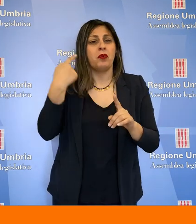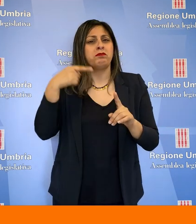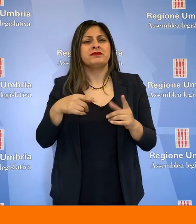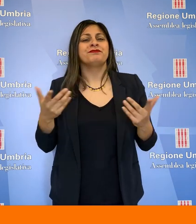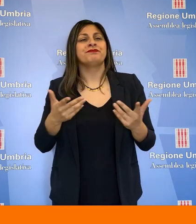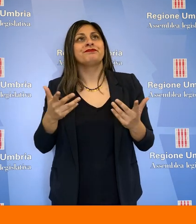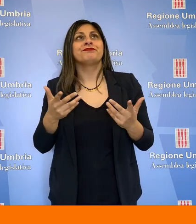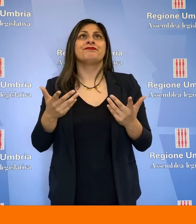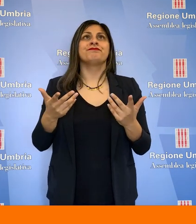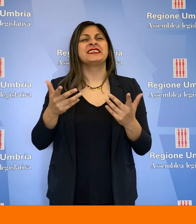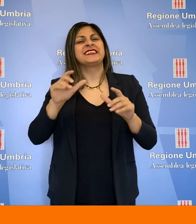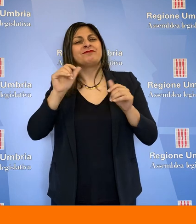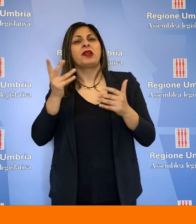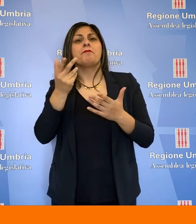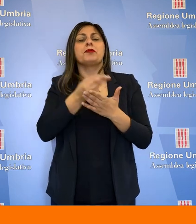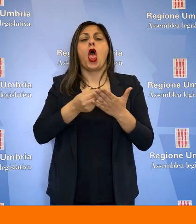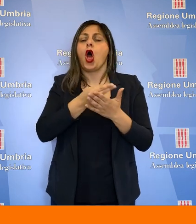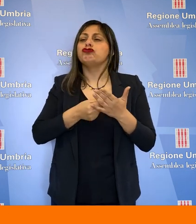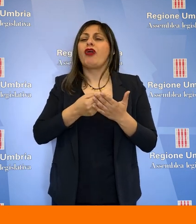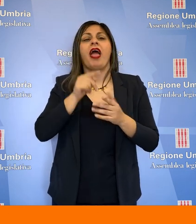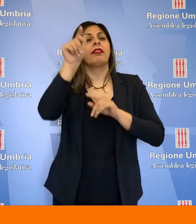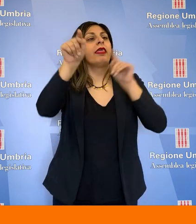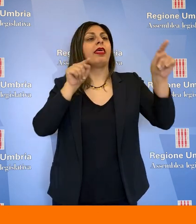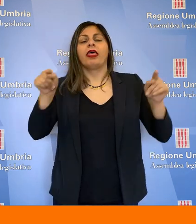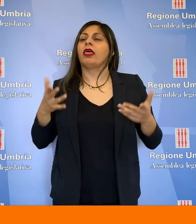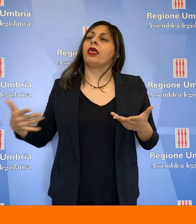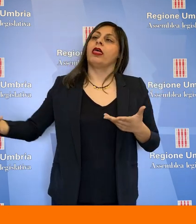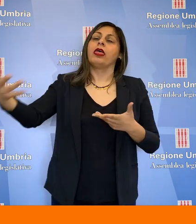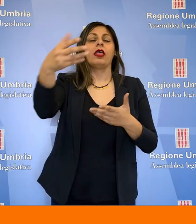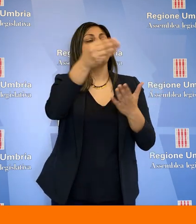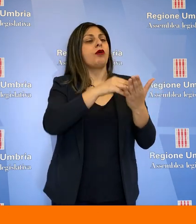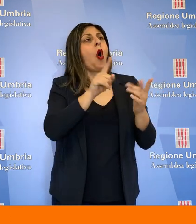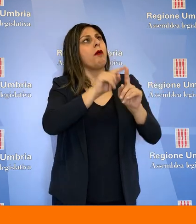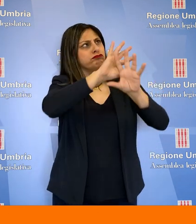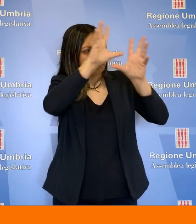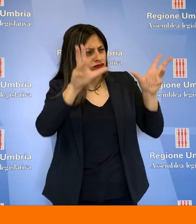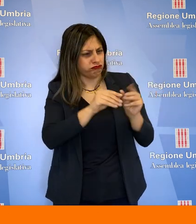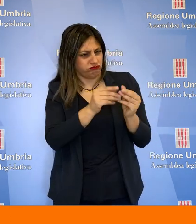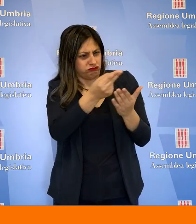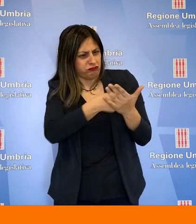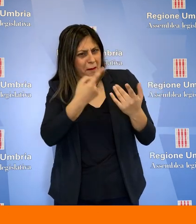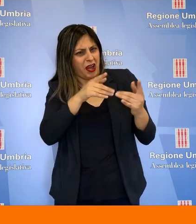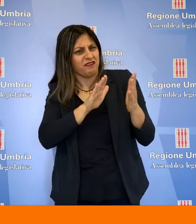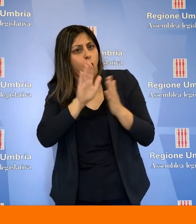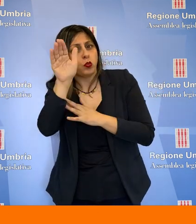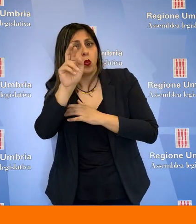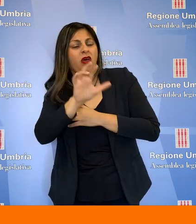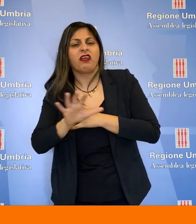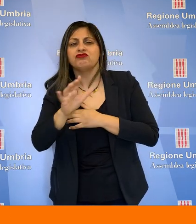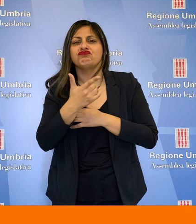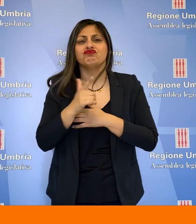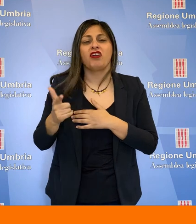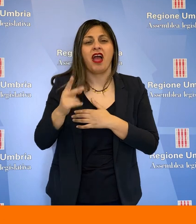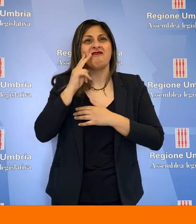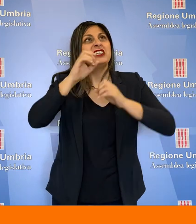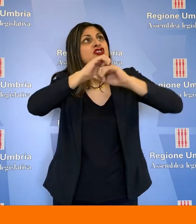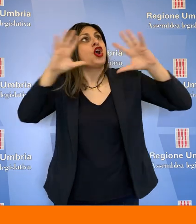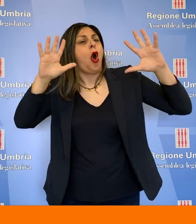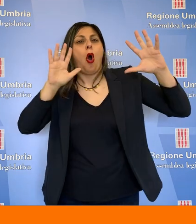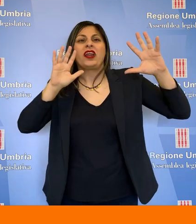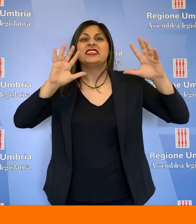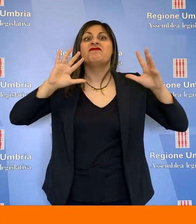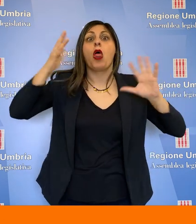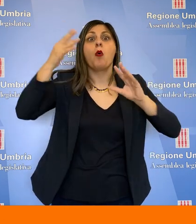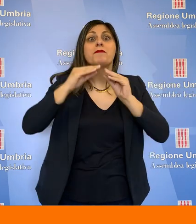Peraltro si tratta di una raccolta di progetti sparsi senza una visione di futuro della nostra regione,